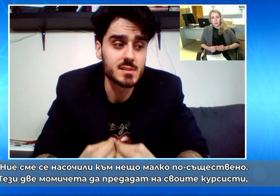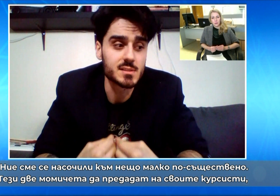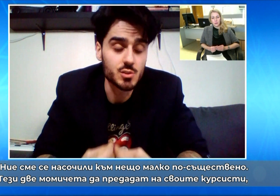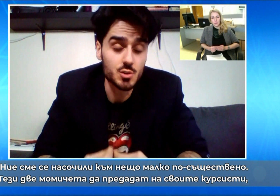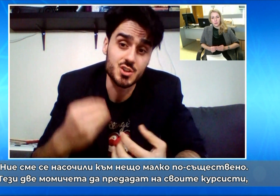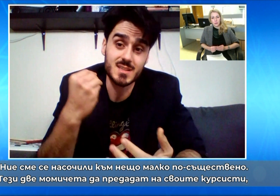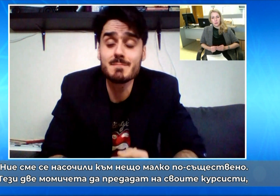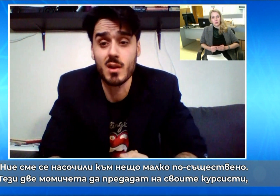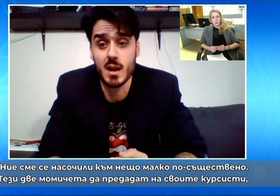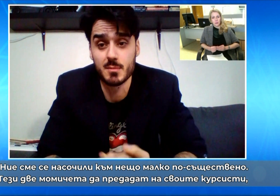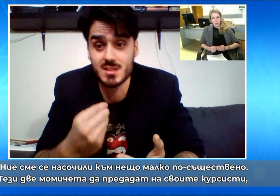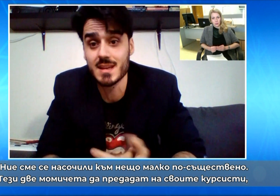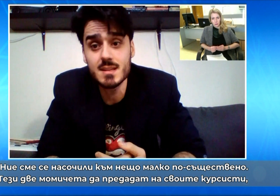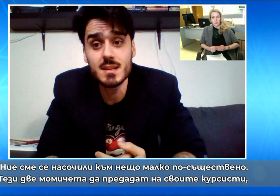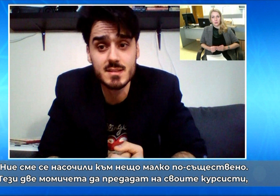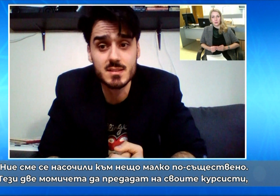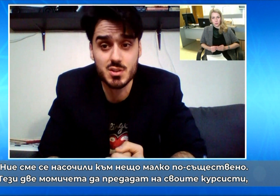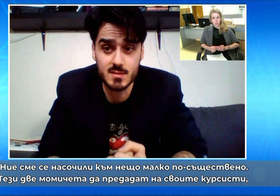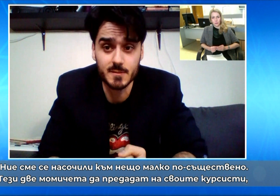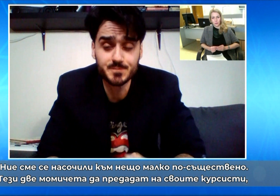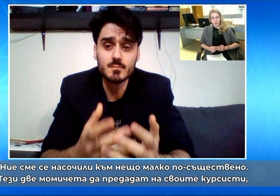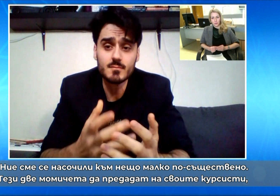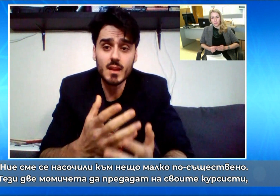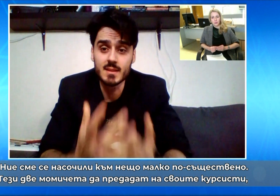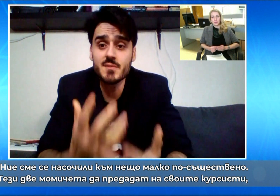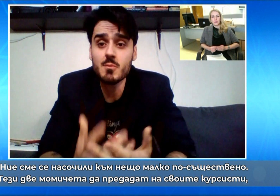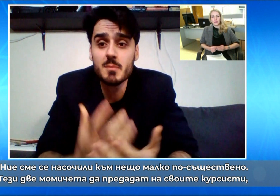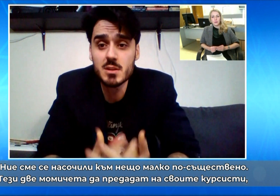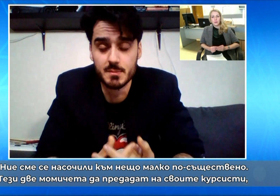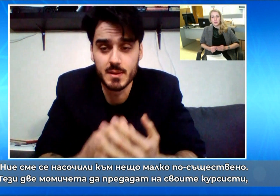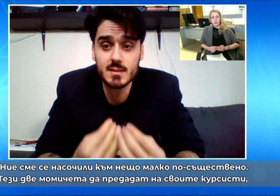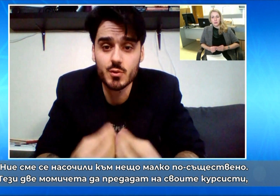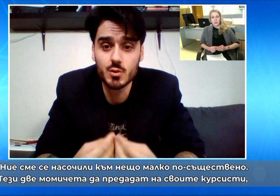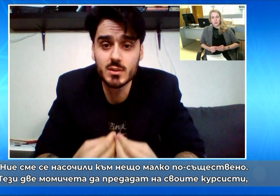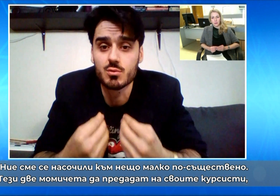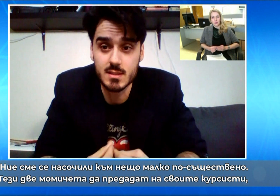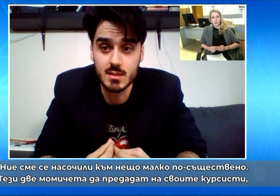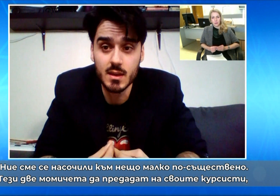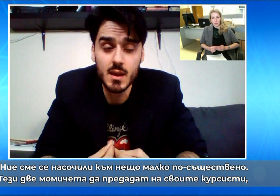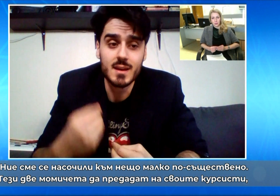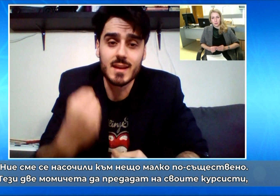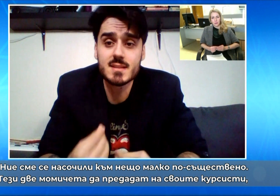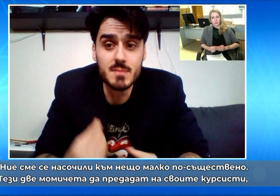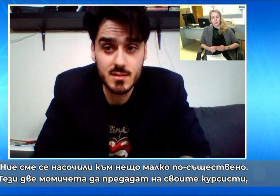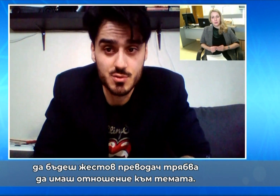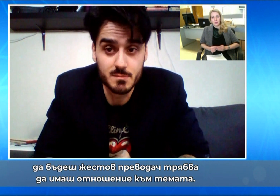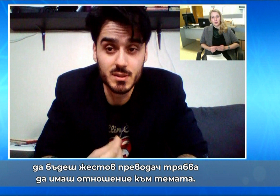насочили, че с тази програма, чрез тези 11 часа тези две момичите да предадат на своите курсисти тази мисъл, че да бъдеш